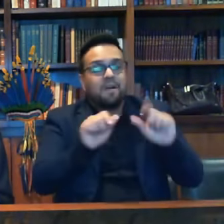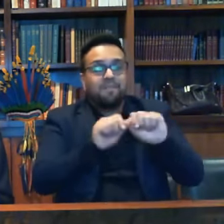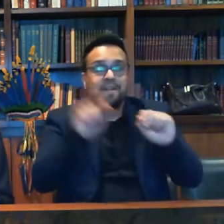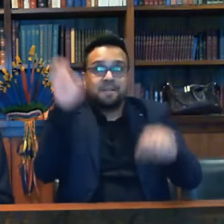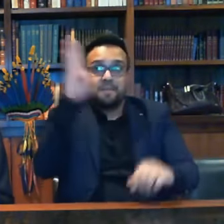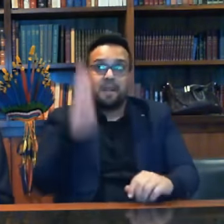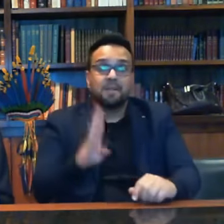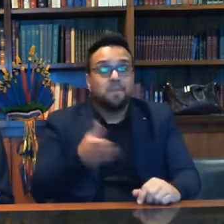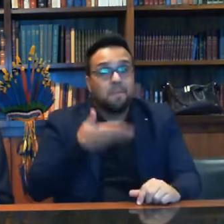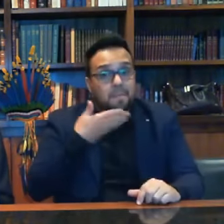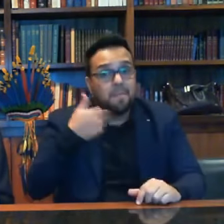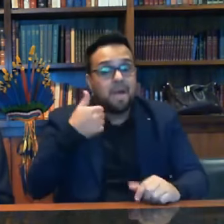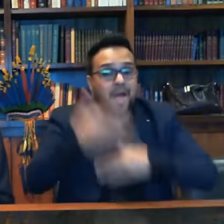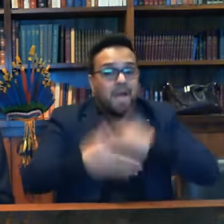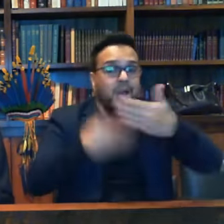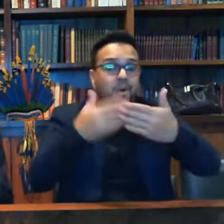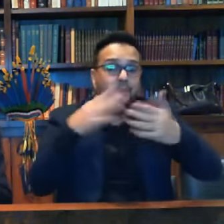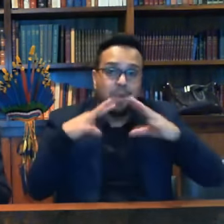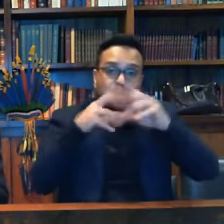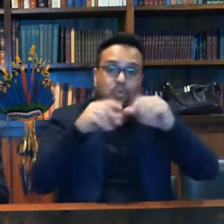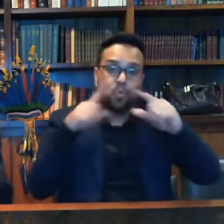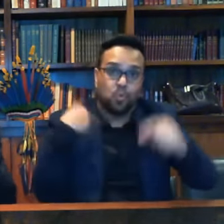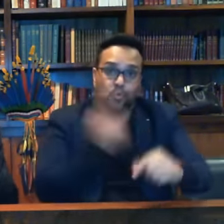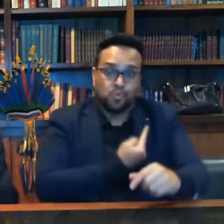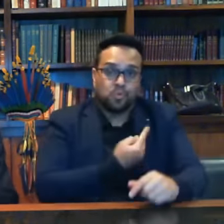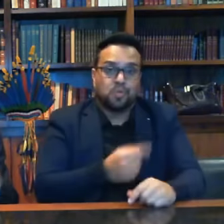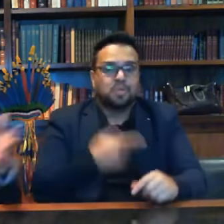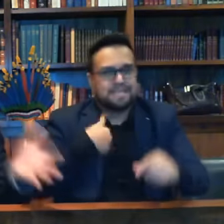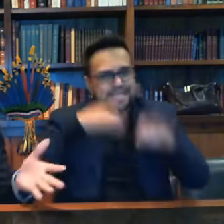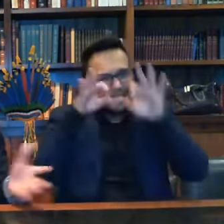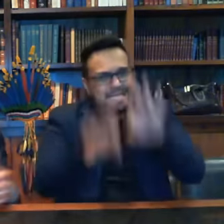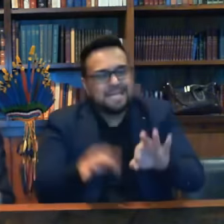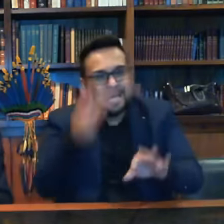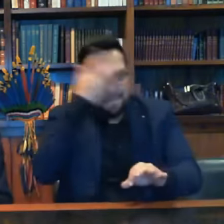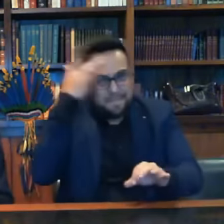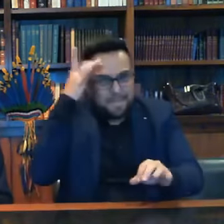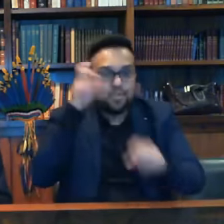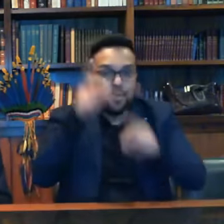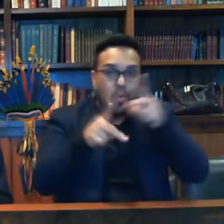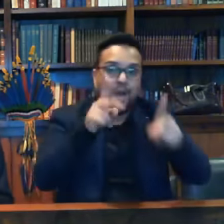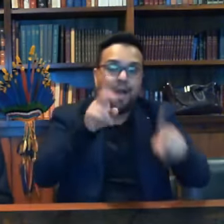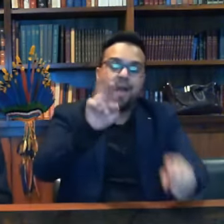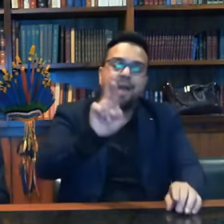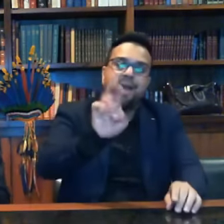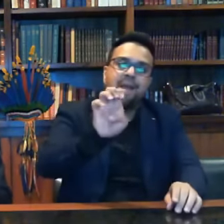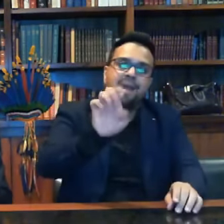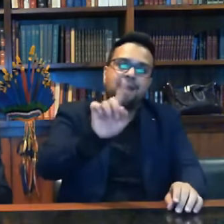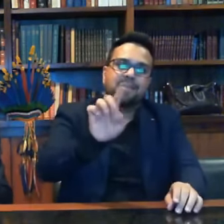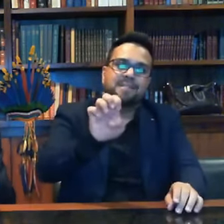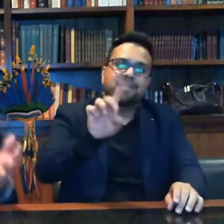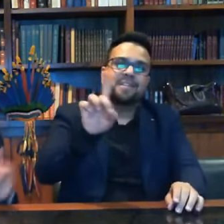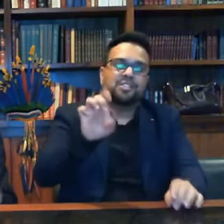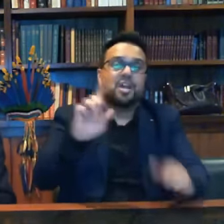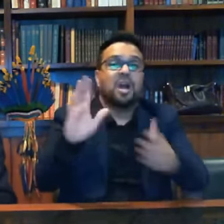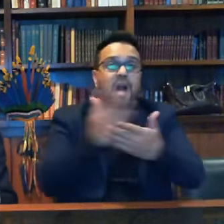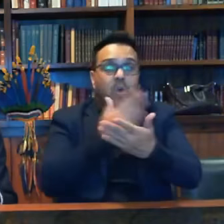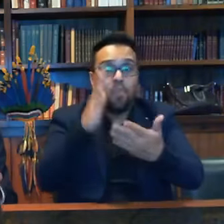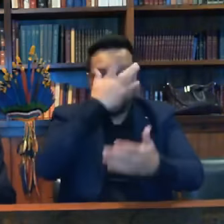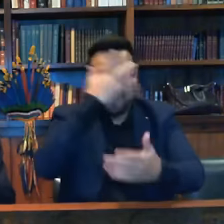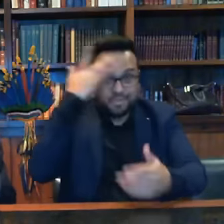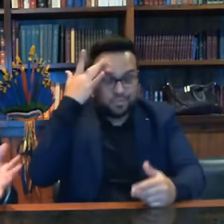o Brasil melhor para todos nós tenho certeza que o povo de Resende vai prestigiar esse evento como estou sabendo que tem algumas pessoas